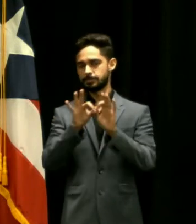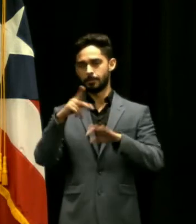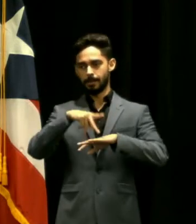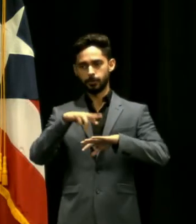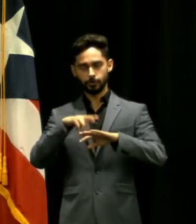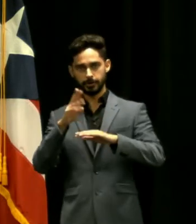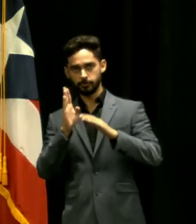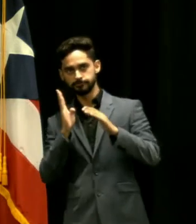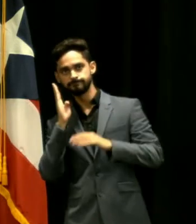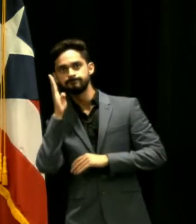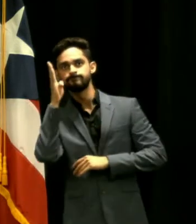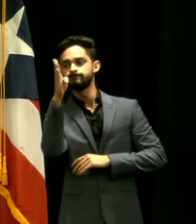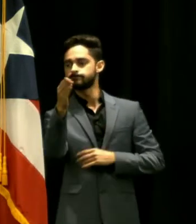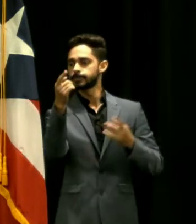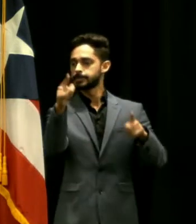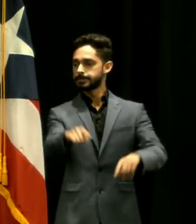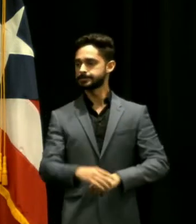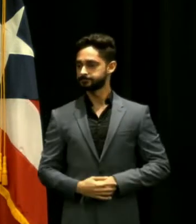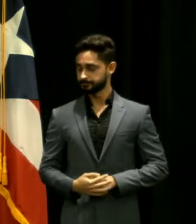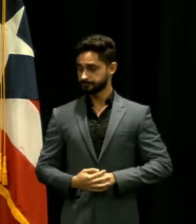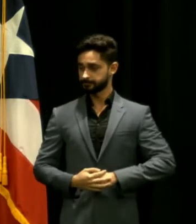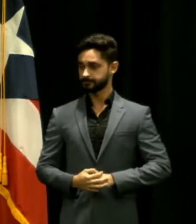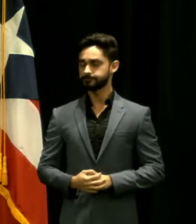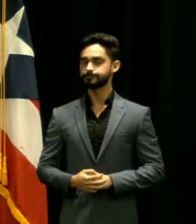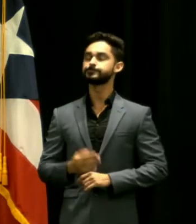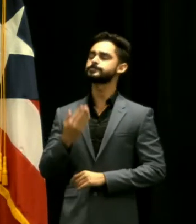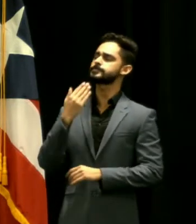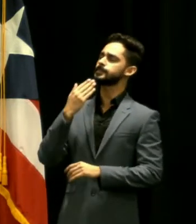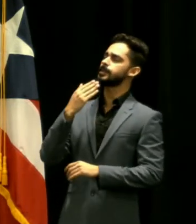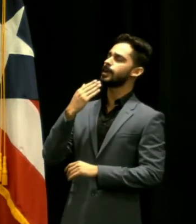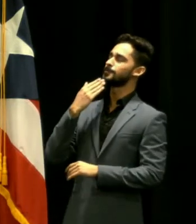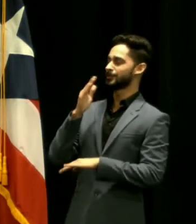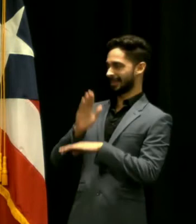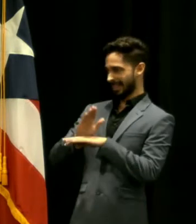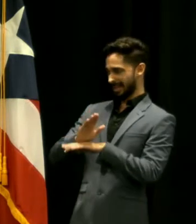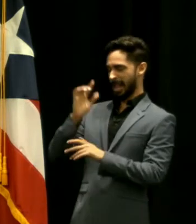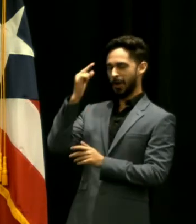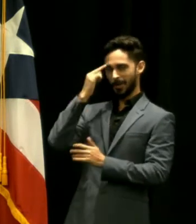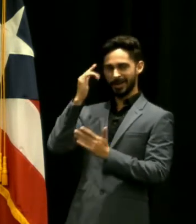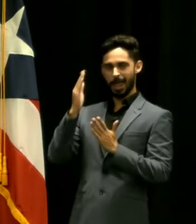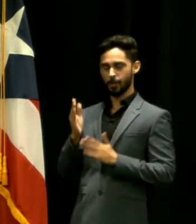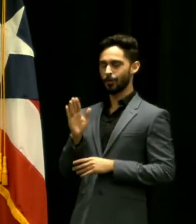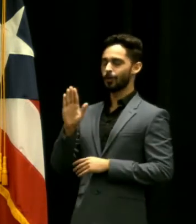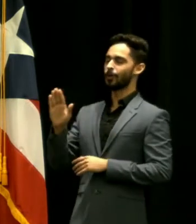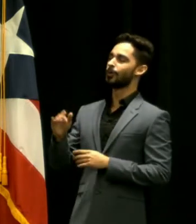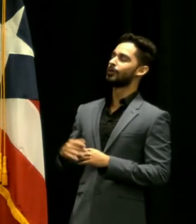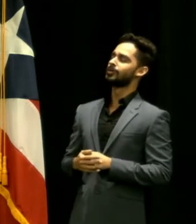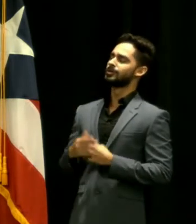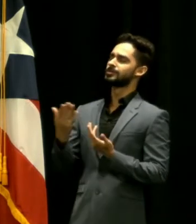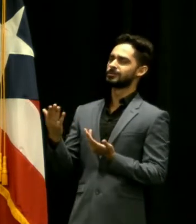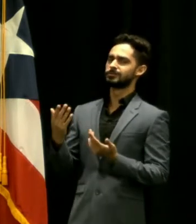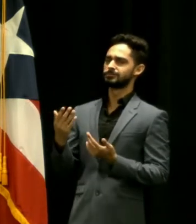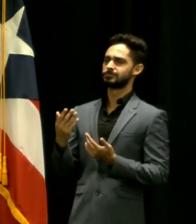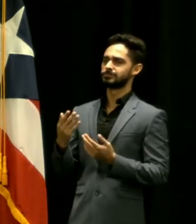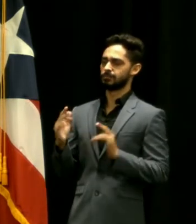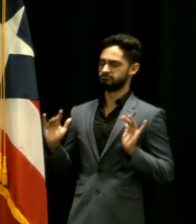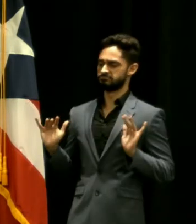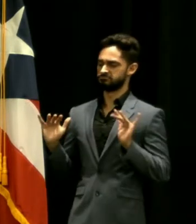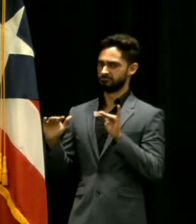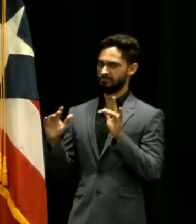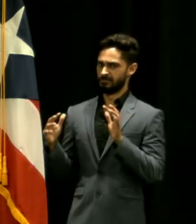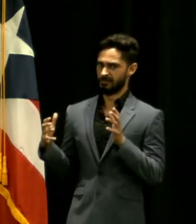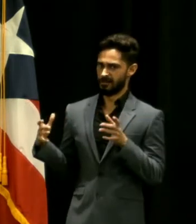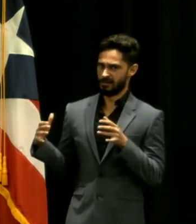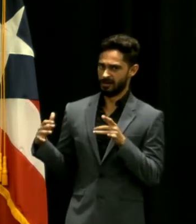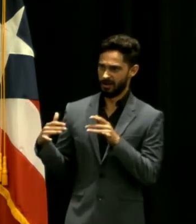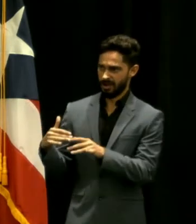WIPR buenas tardes gobernador usted mencionó hace un ratito verá que es lógico evitar las aglomeraciones pero